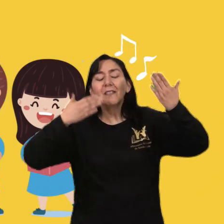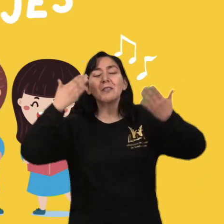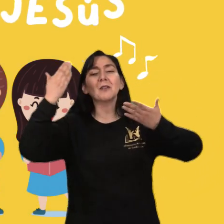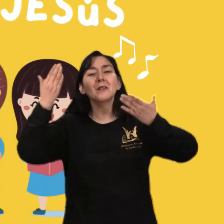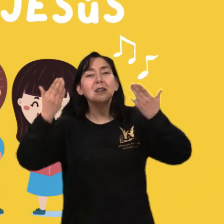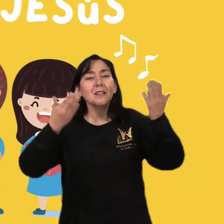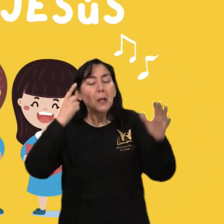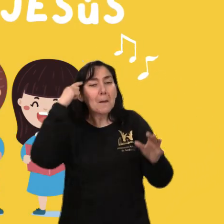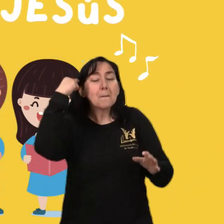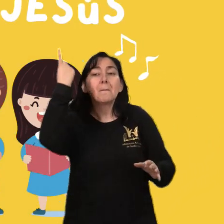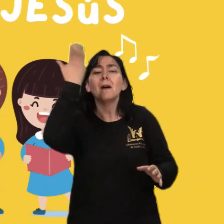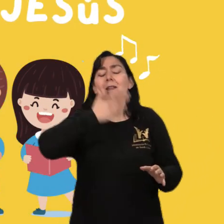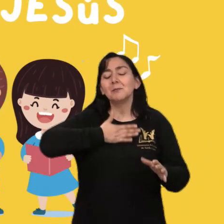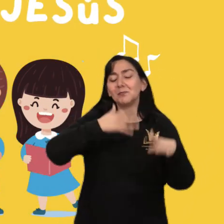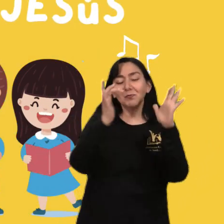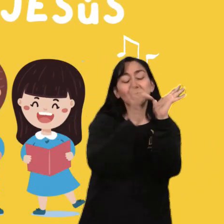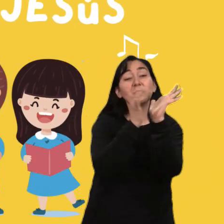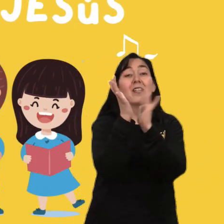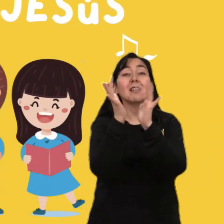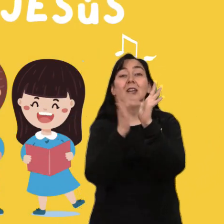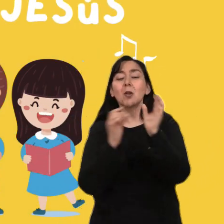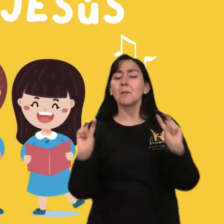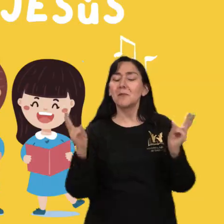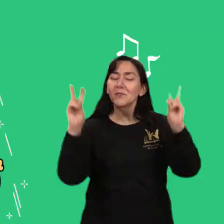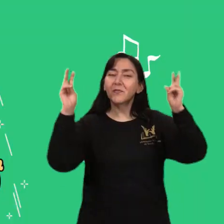Canto, canto, canto a mi Jesús